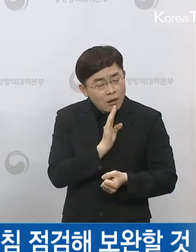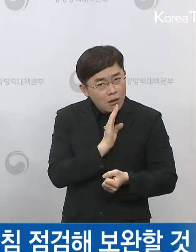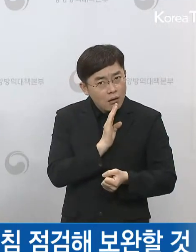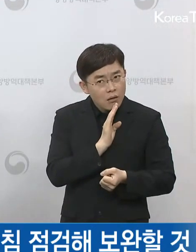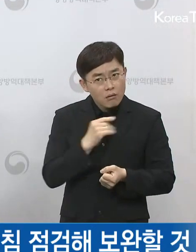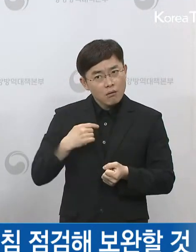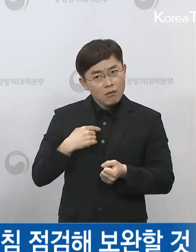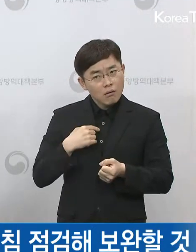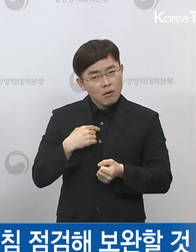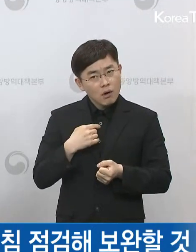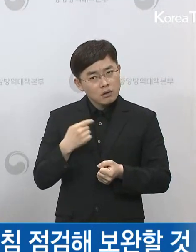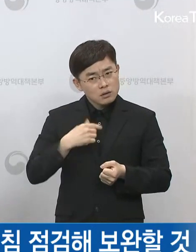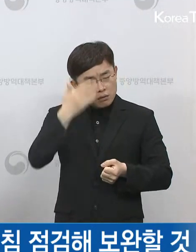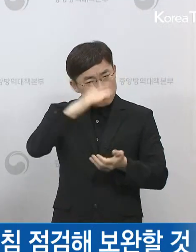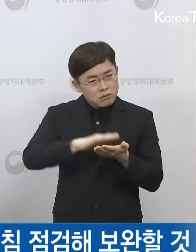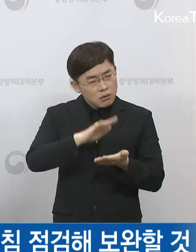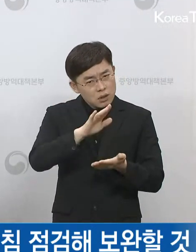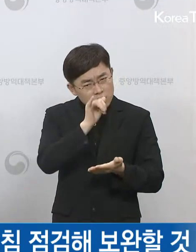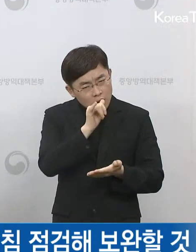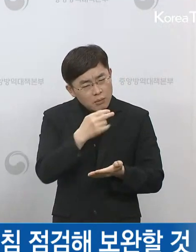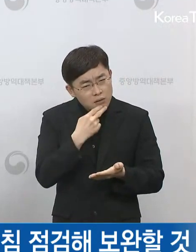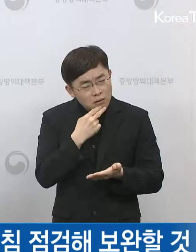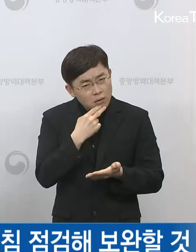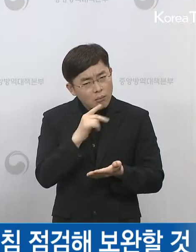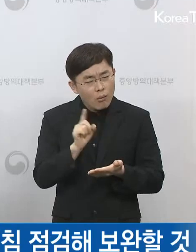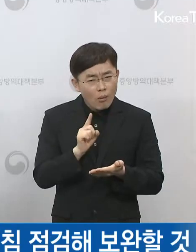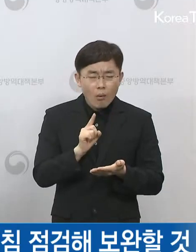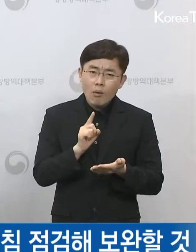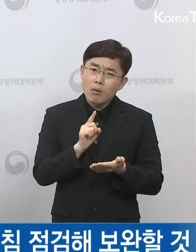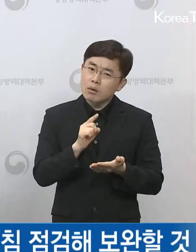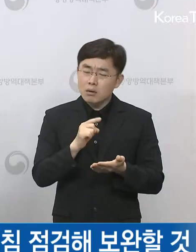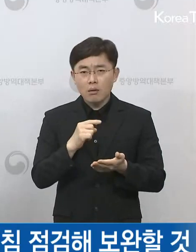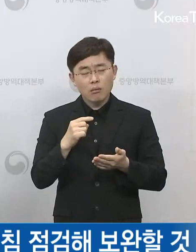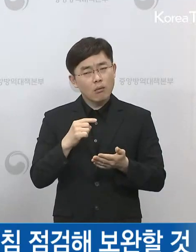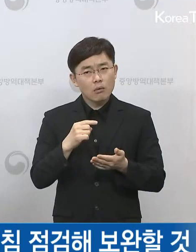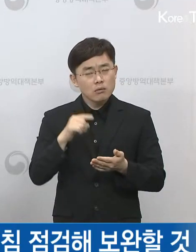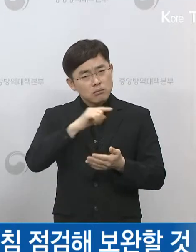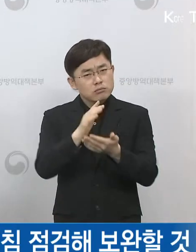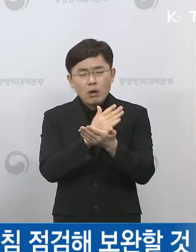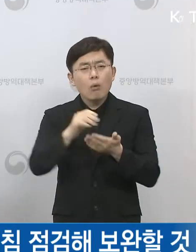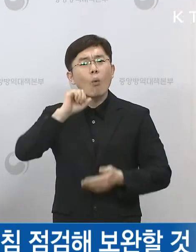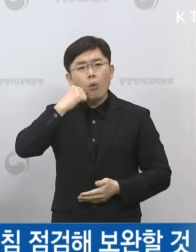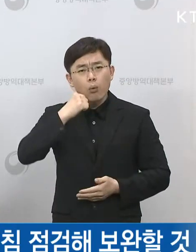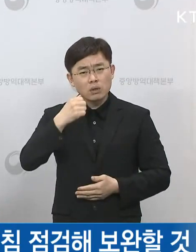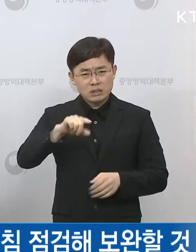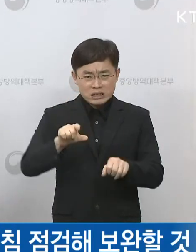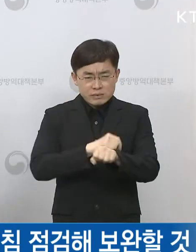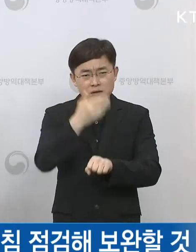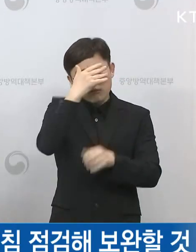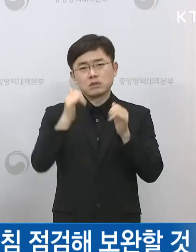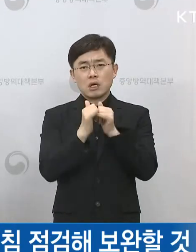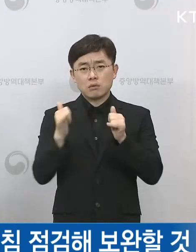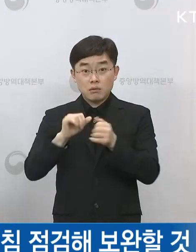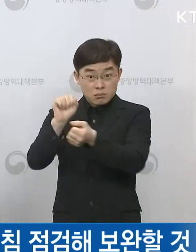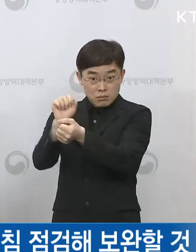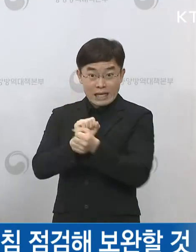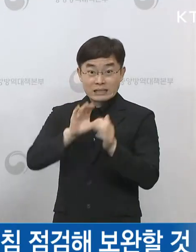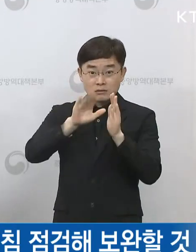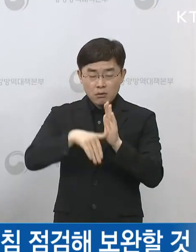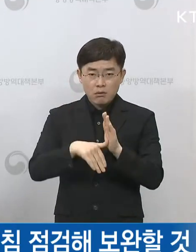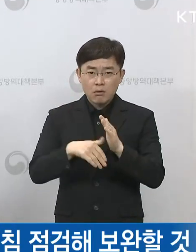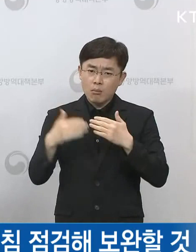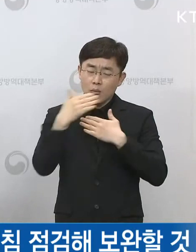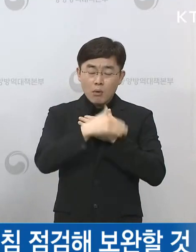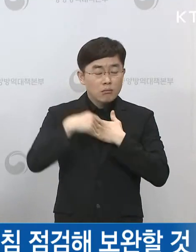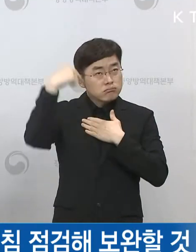건가라는 그런 판단을 특히 건강하고 젊은 사람들이 하기에는 쉽지 않은 그런 한계를 둘 다 가지고 있다고 보고